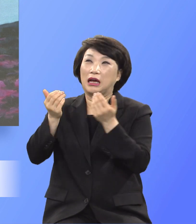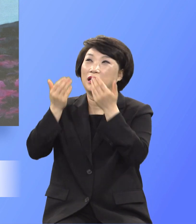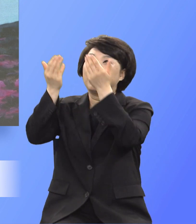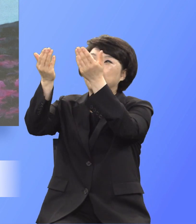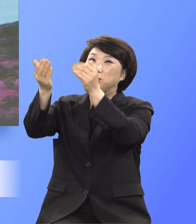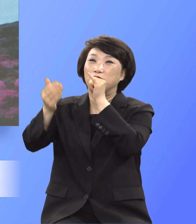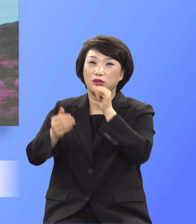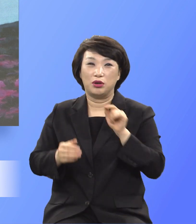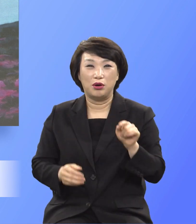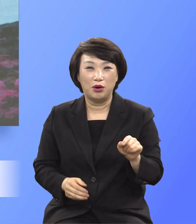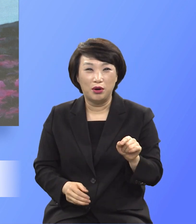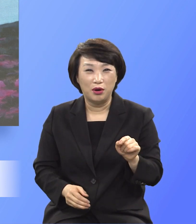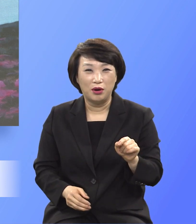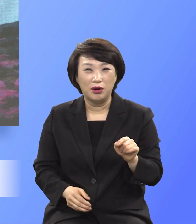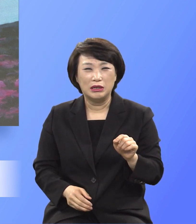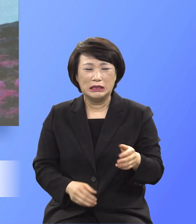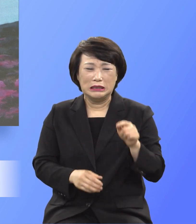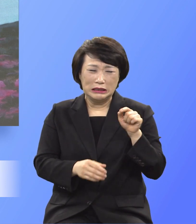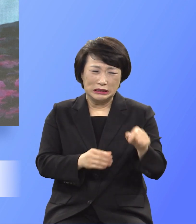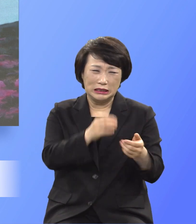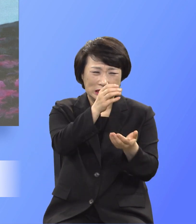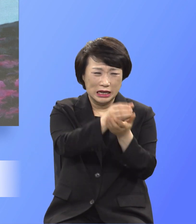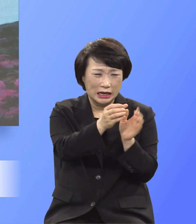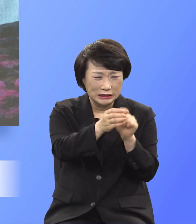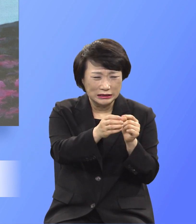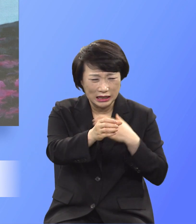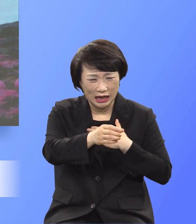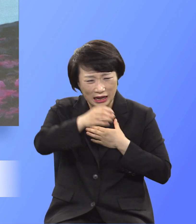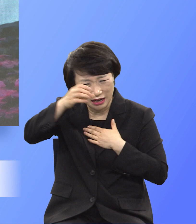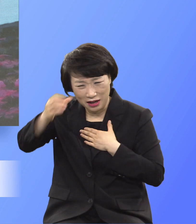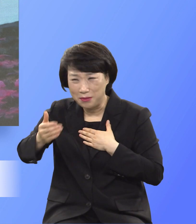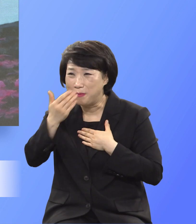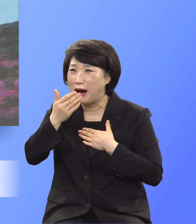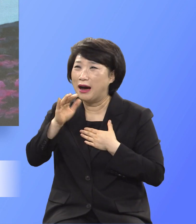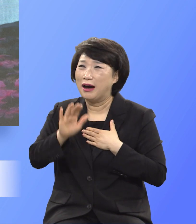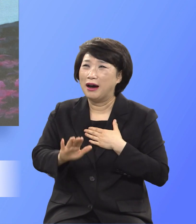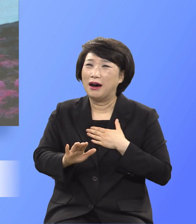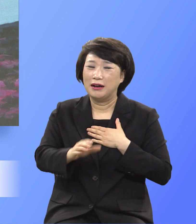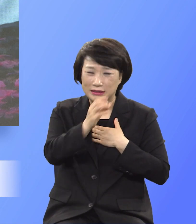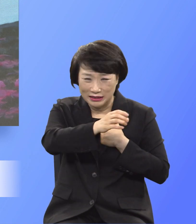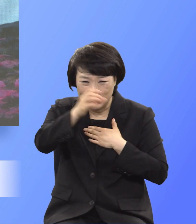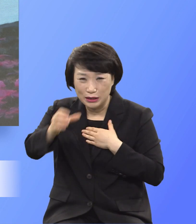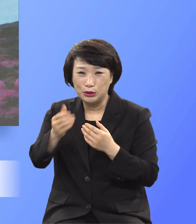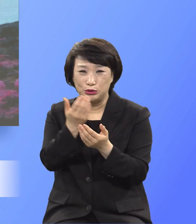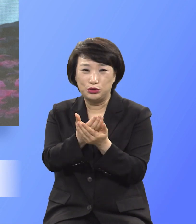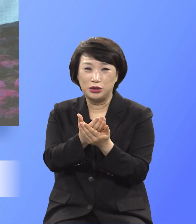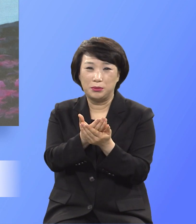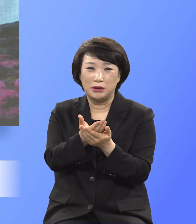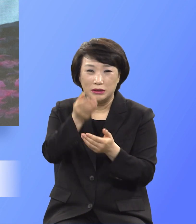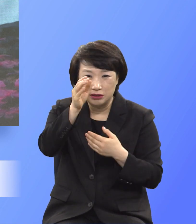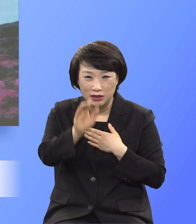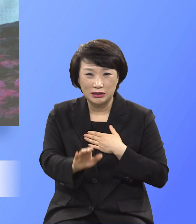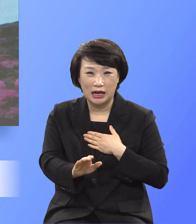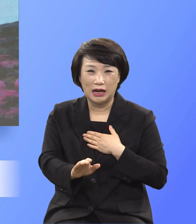이 잔인에게서 비껴 지나갈 수만 있으면 지나가게 하소서 큰